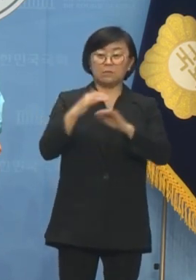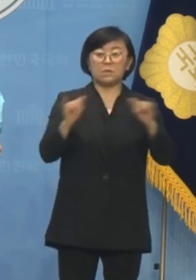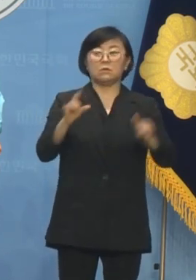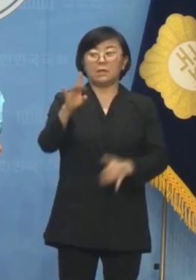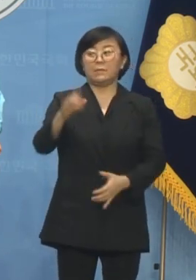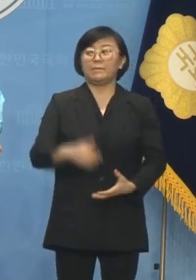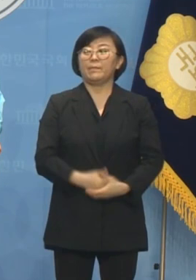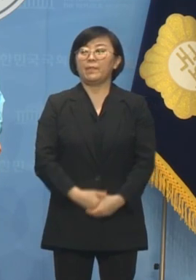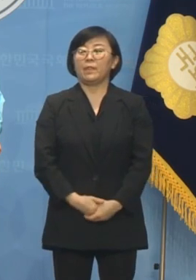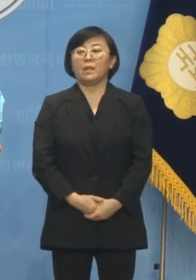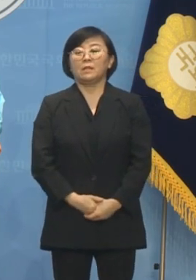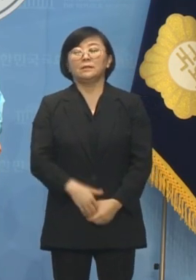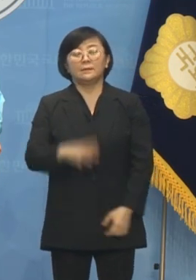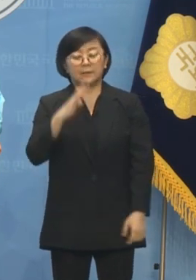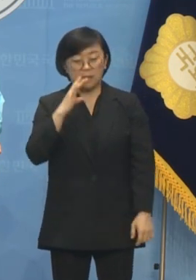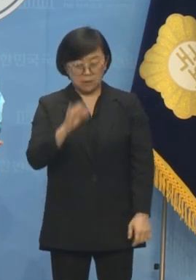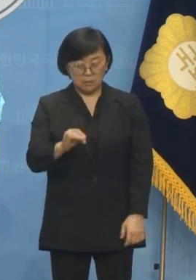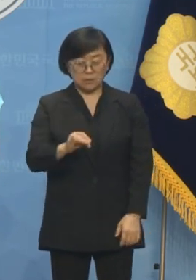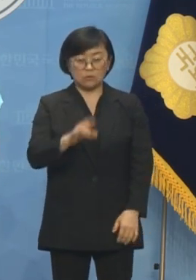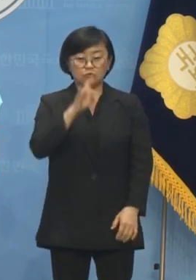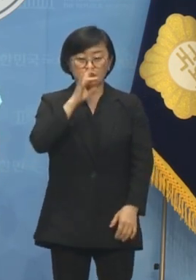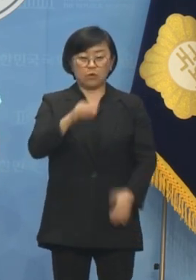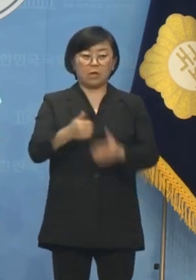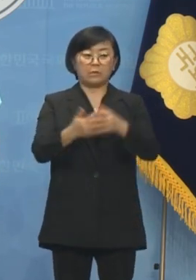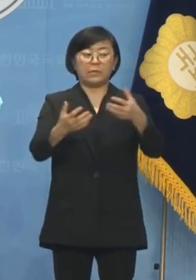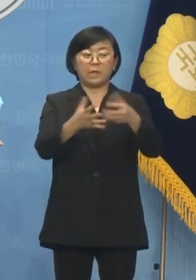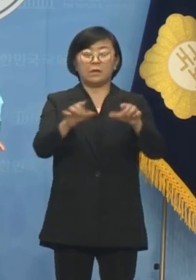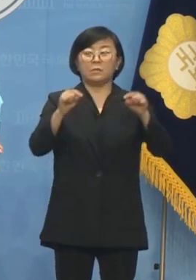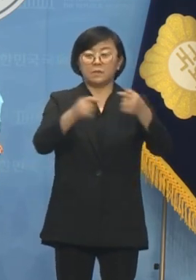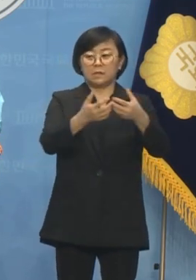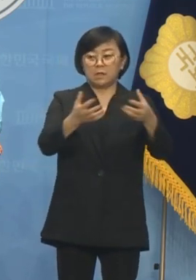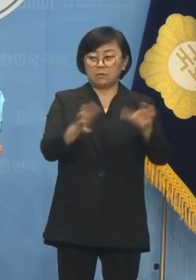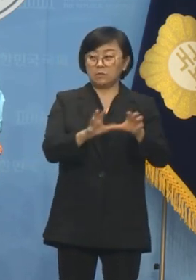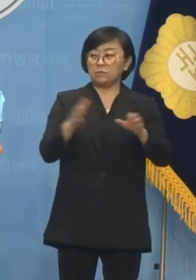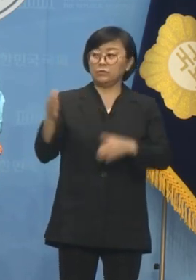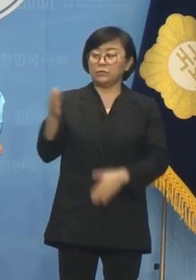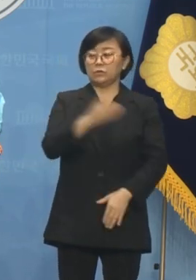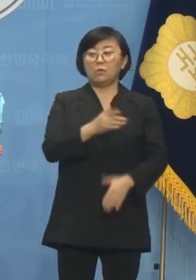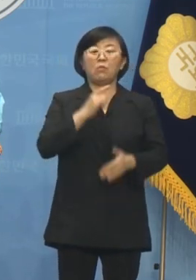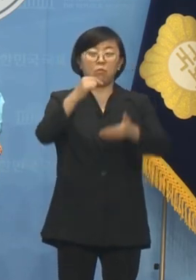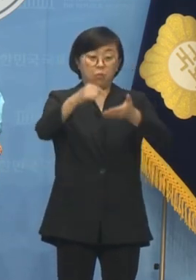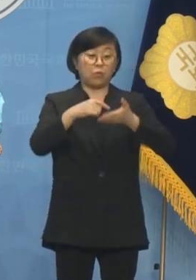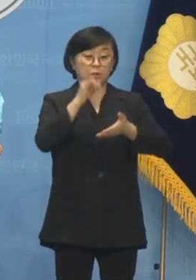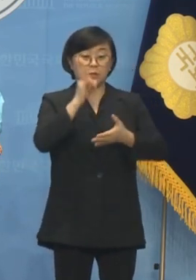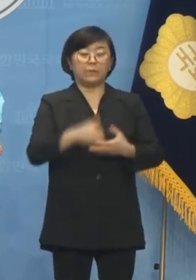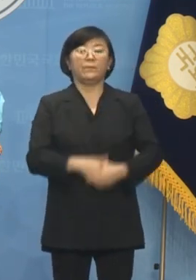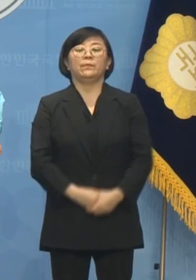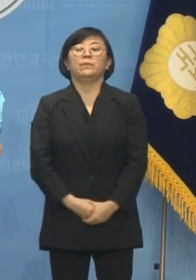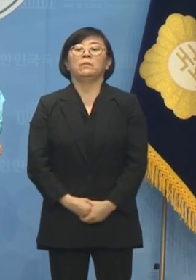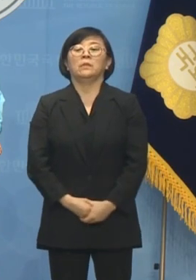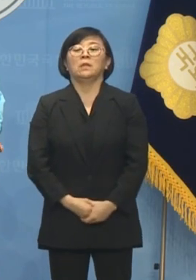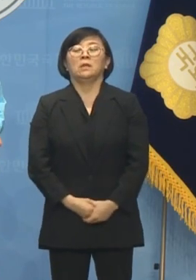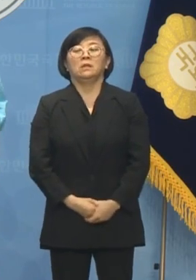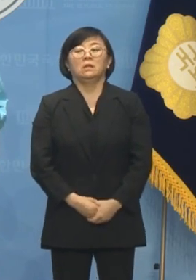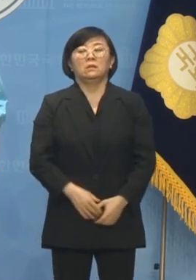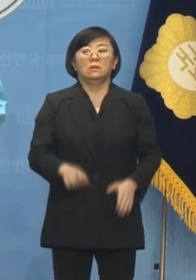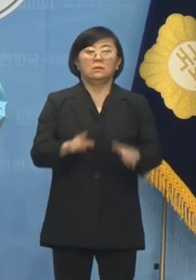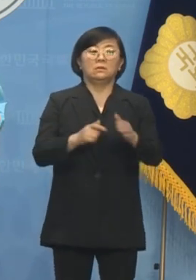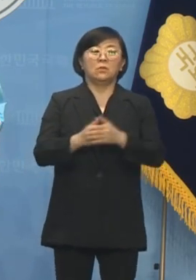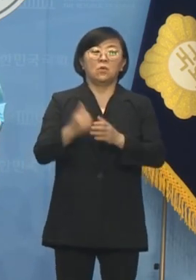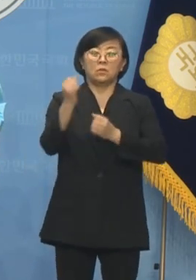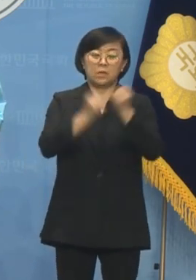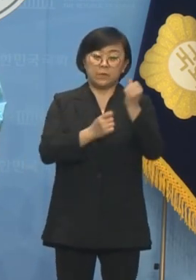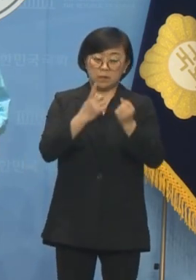명입니다. 당연히 중앙당 협상단으로부터 보고를 받으셨을 것이고요. 앞서